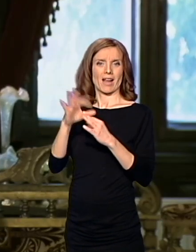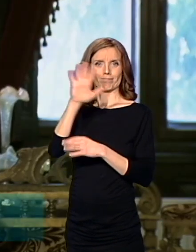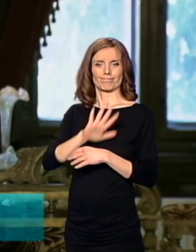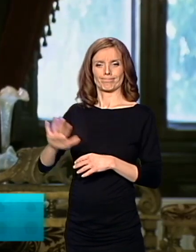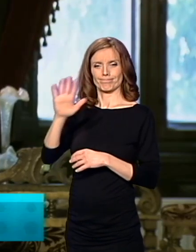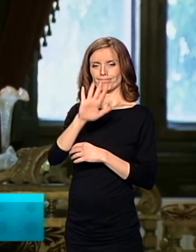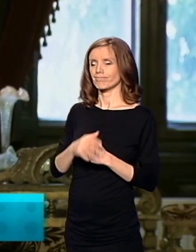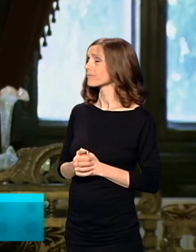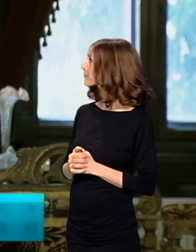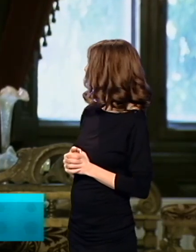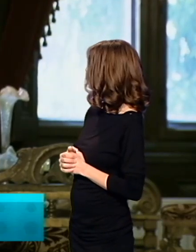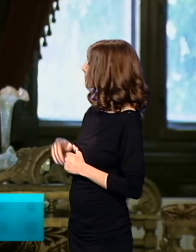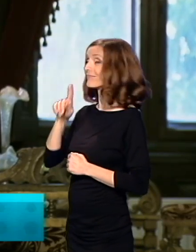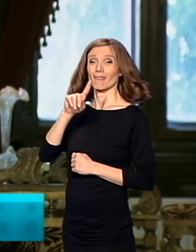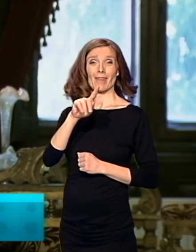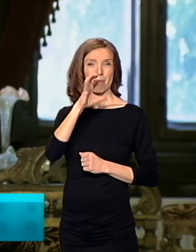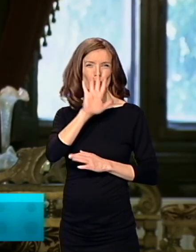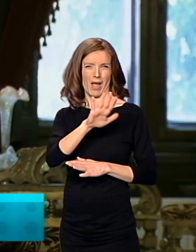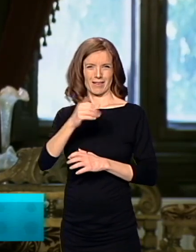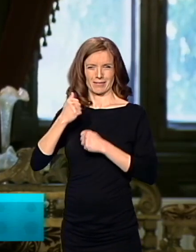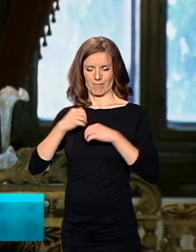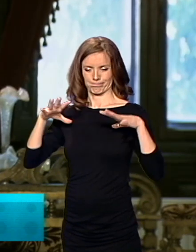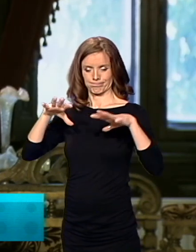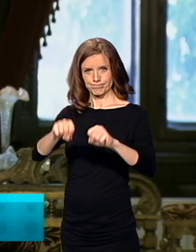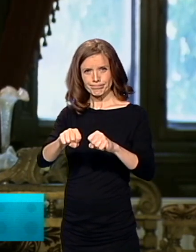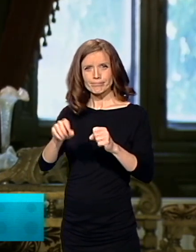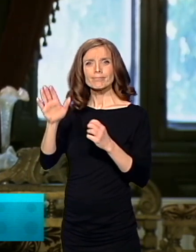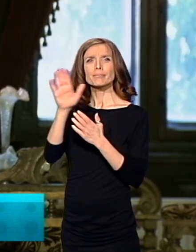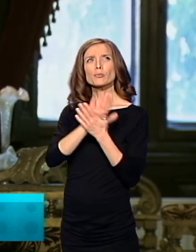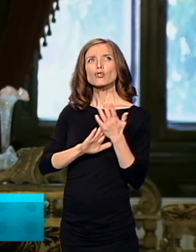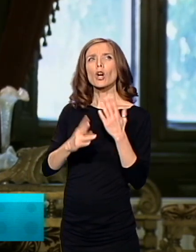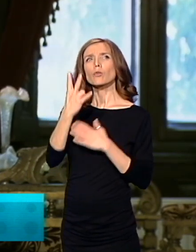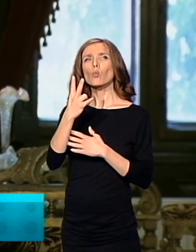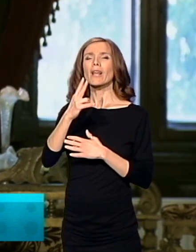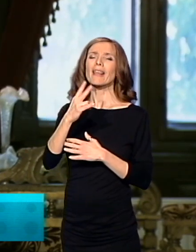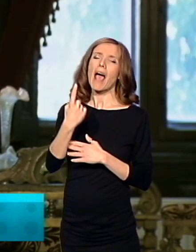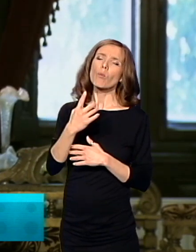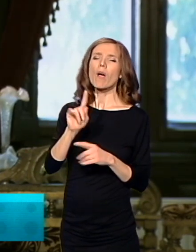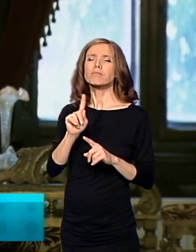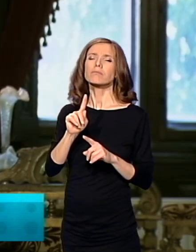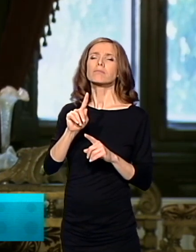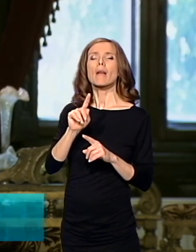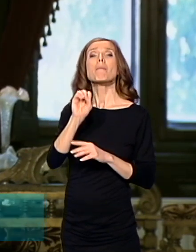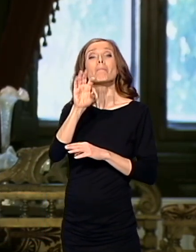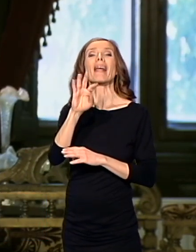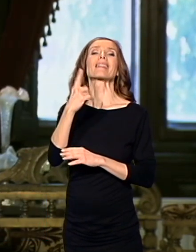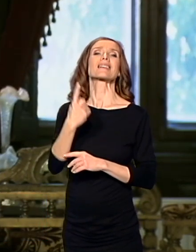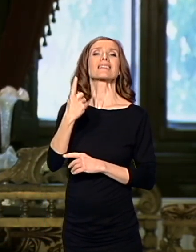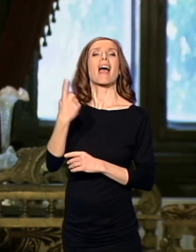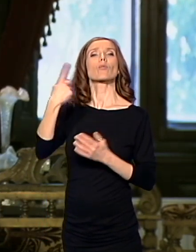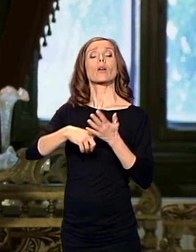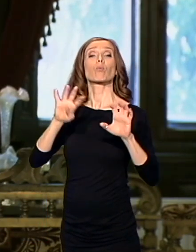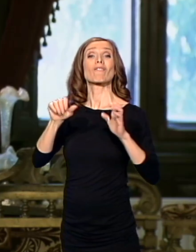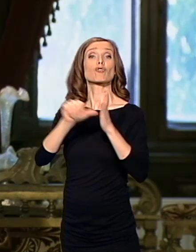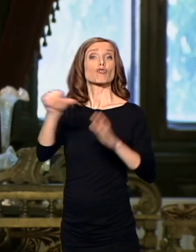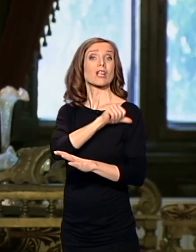Bugarska okupacija na ovim prostorima počela je od 2. januara, odnosno 15. januara 1916.